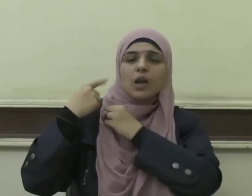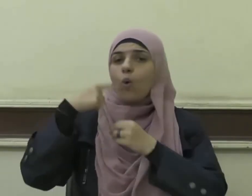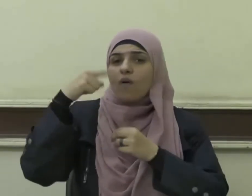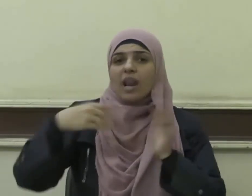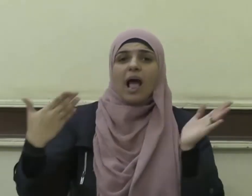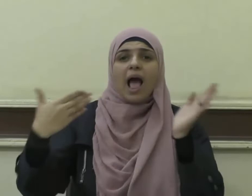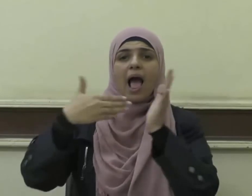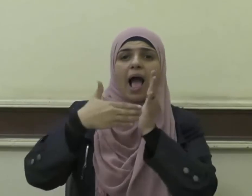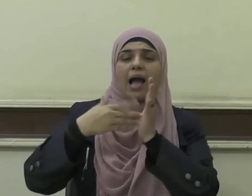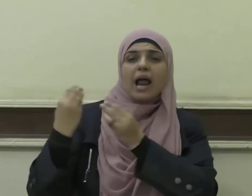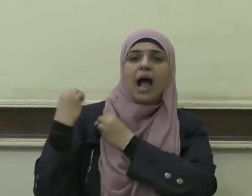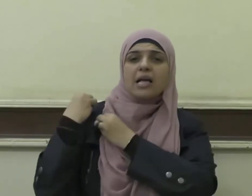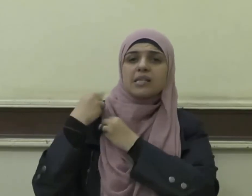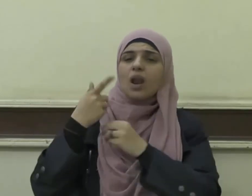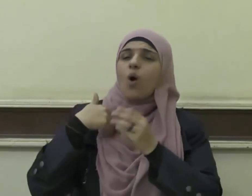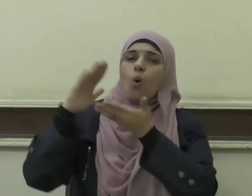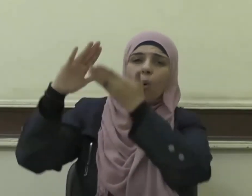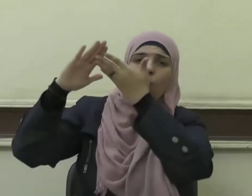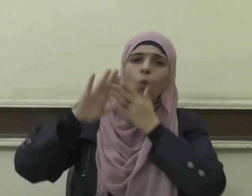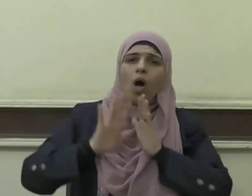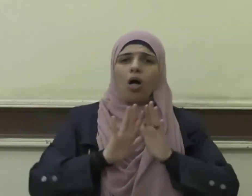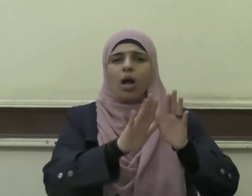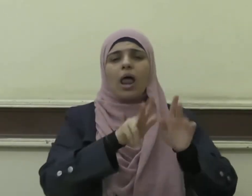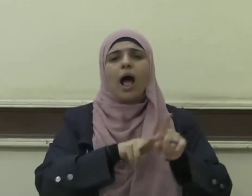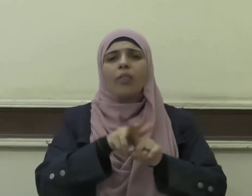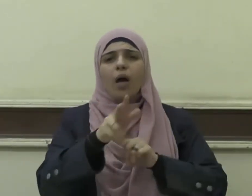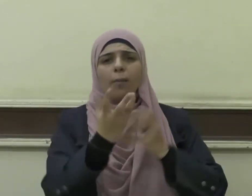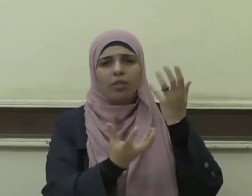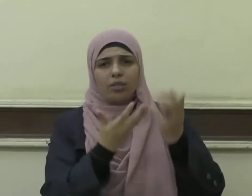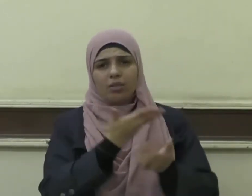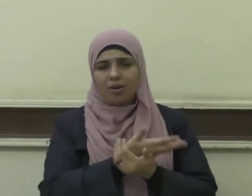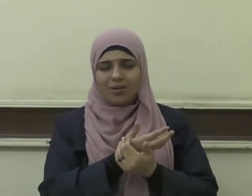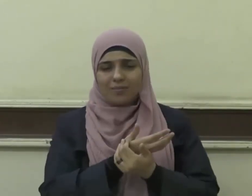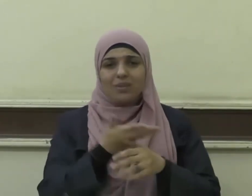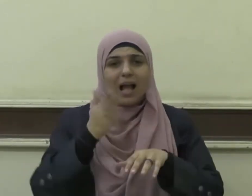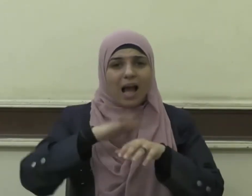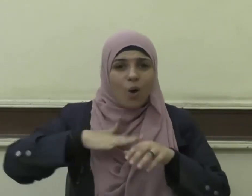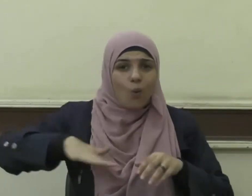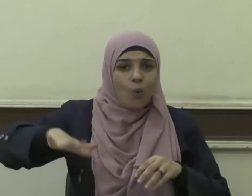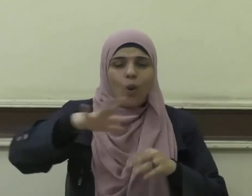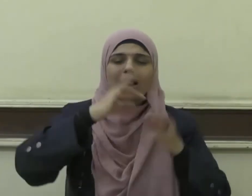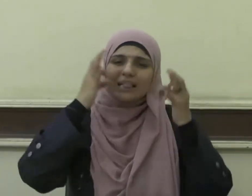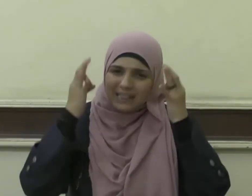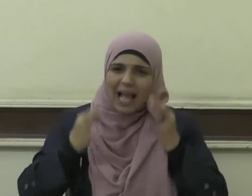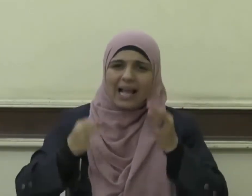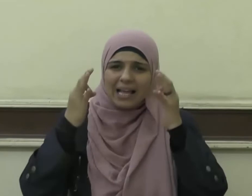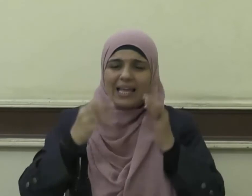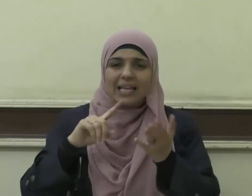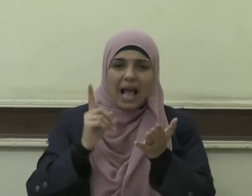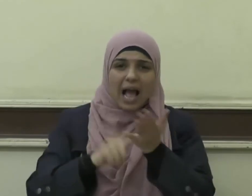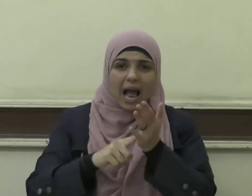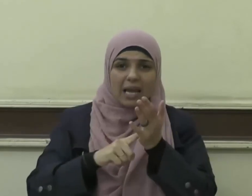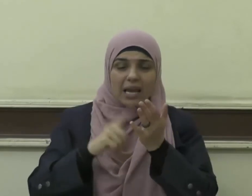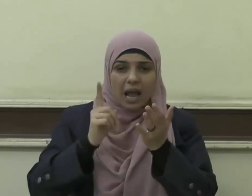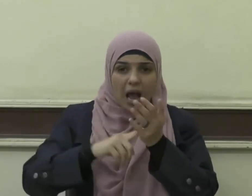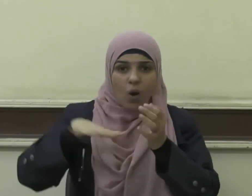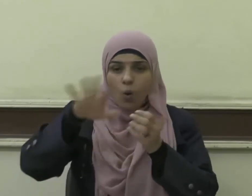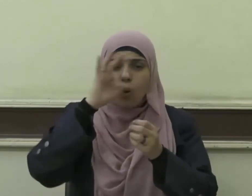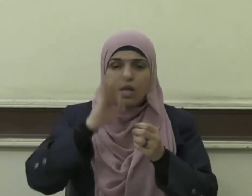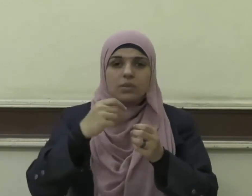حَسَنَةً وَقِنَا عَذَابَ النَّارِ على أننا نُؤكِّد أن الجُرأة على الفتوى من غير